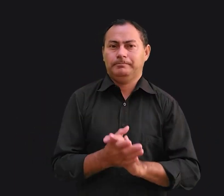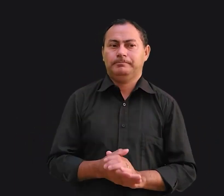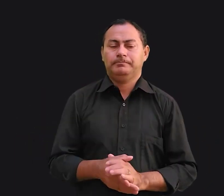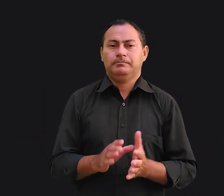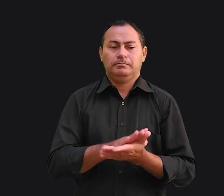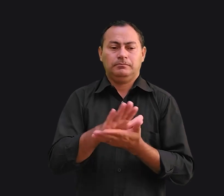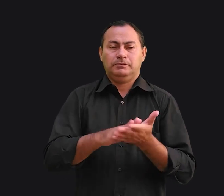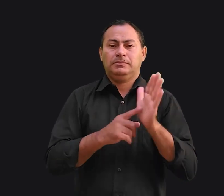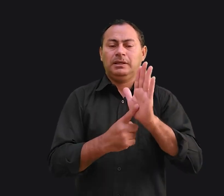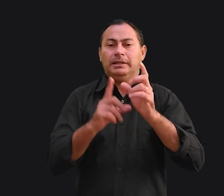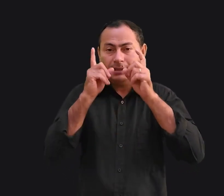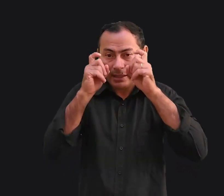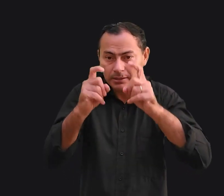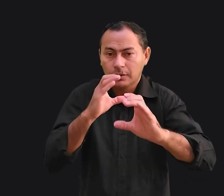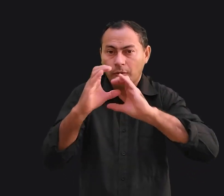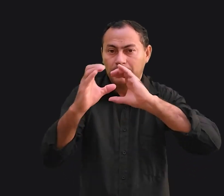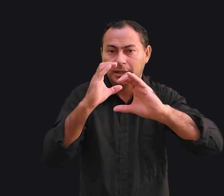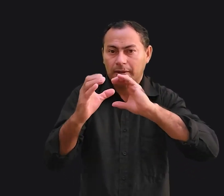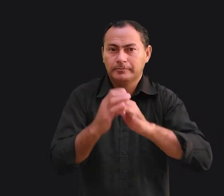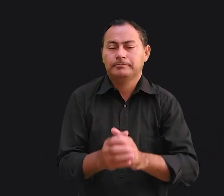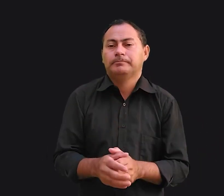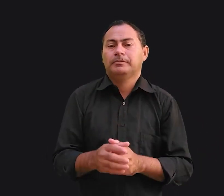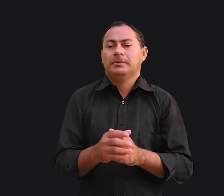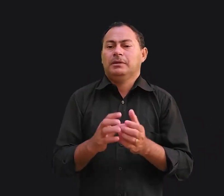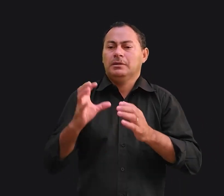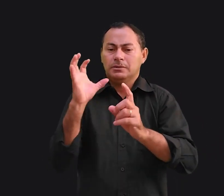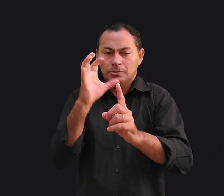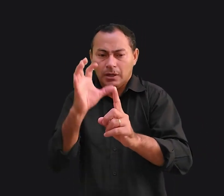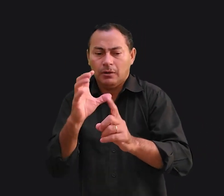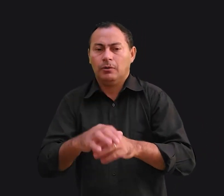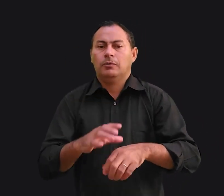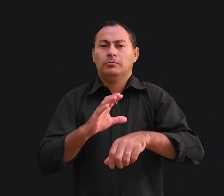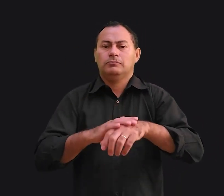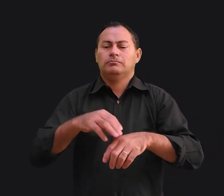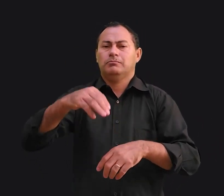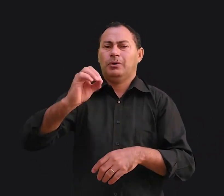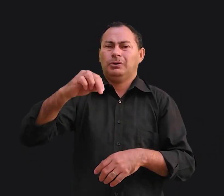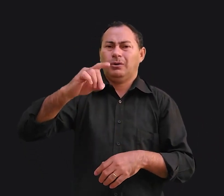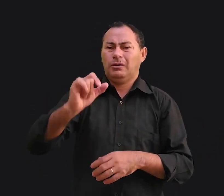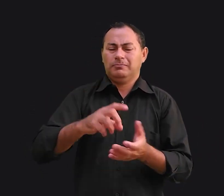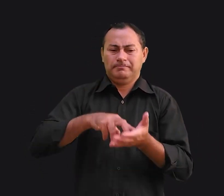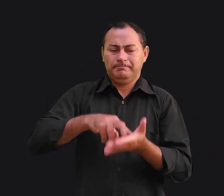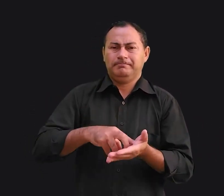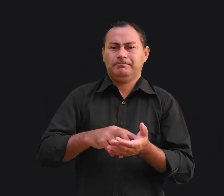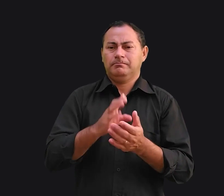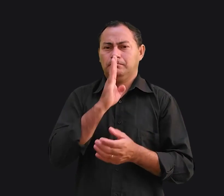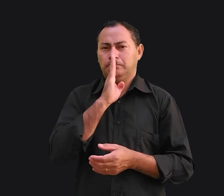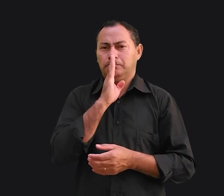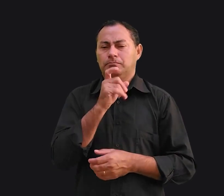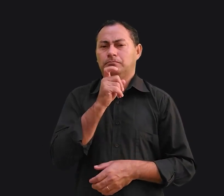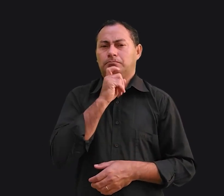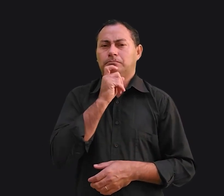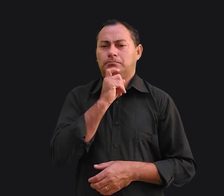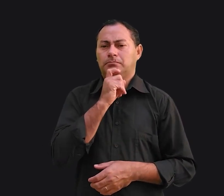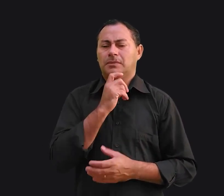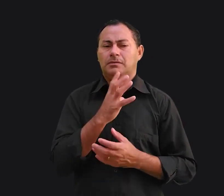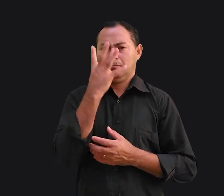Não demonstram interesse em se comunicar. Induzem o parceiro a um monólogo. Mantenha este silêncio frio. Ficam de cara